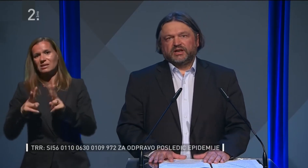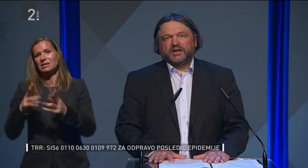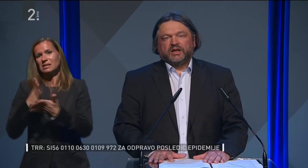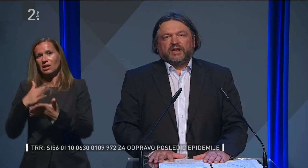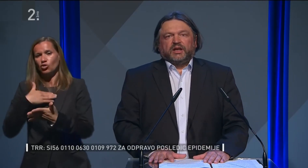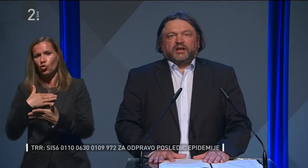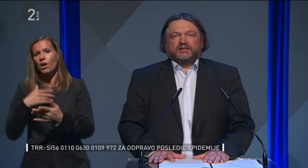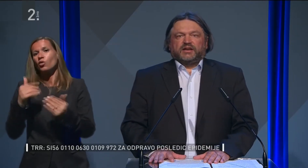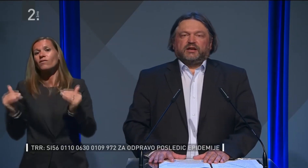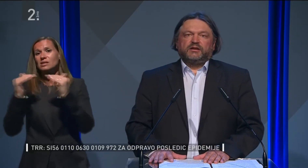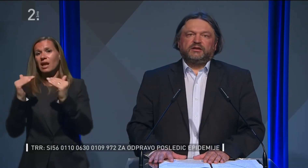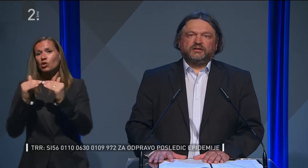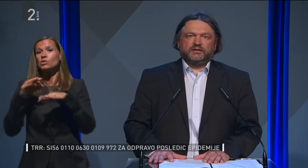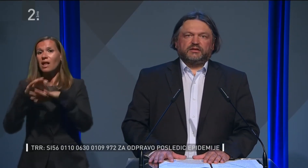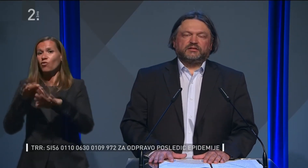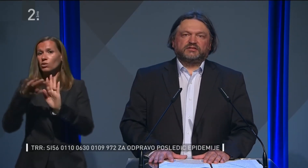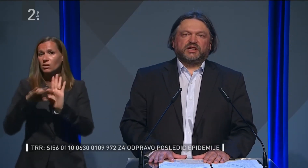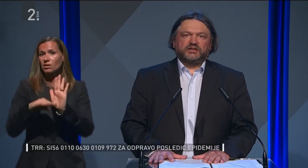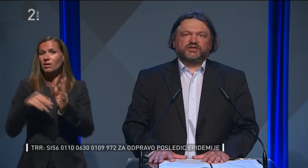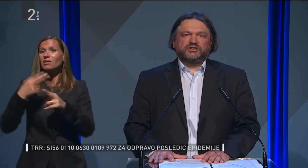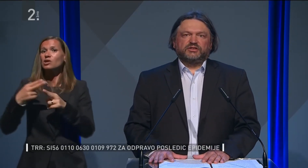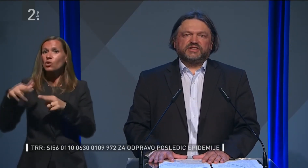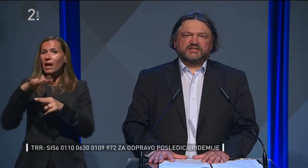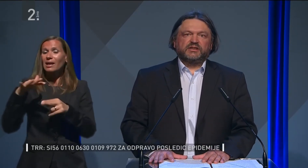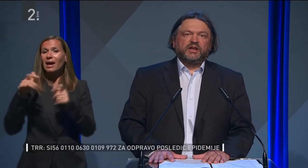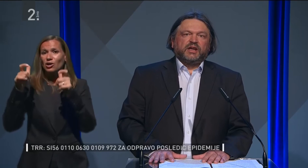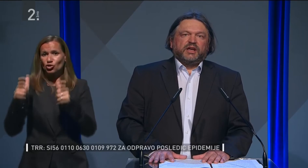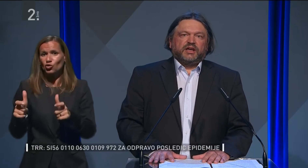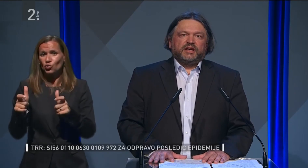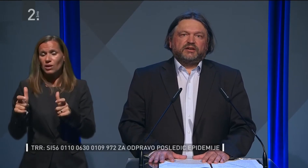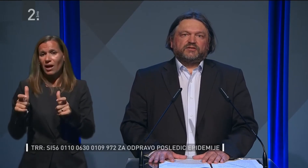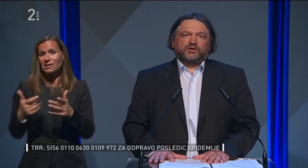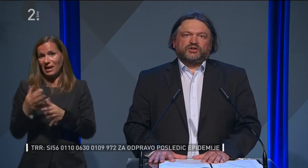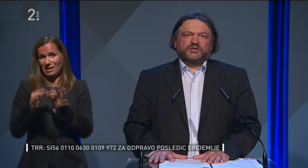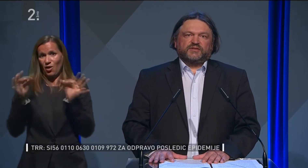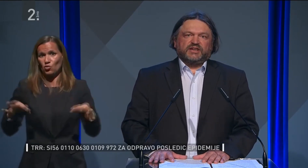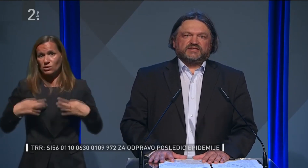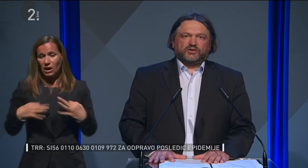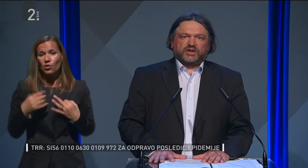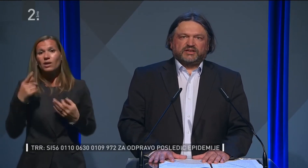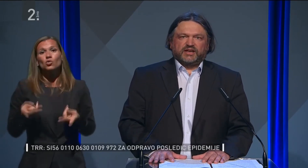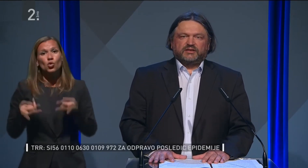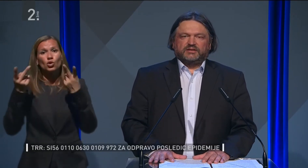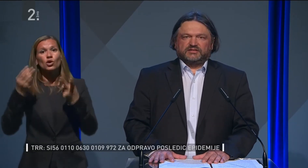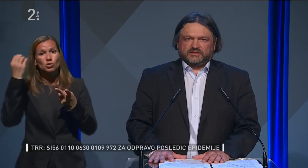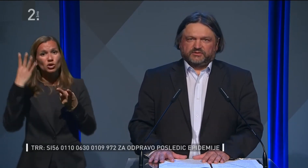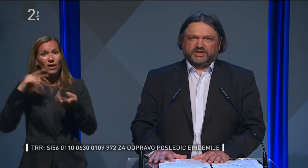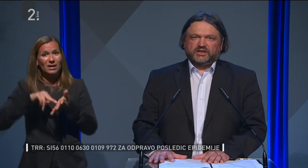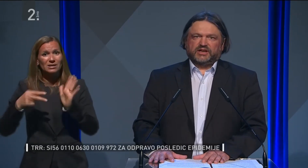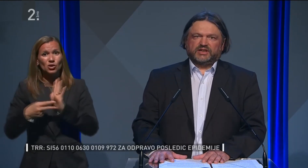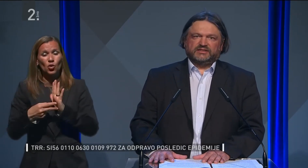inštituta, za Nacionalnega inštitutu NJZ in vzgojne održevalne stroke ter